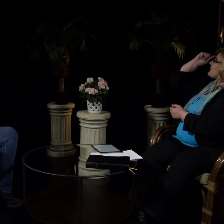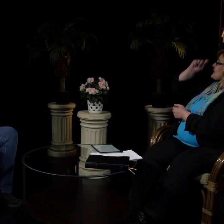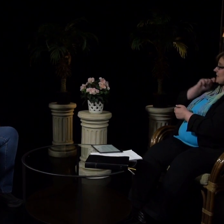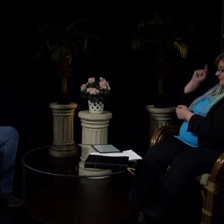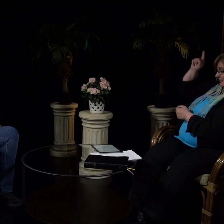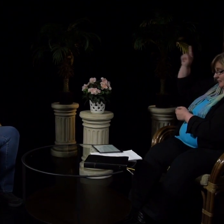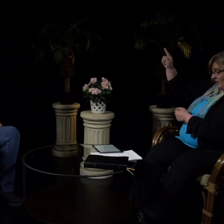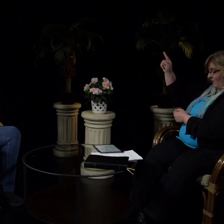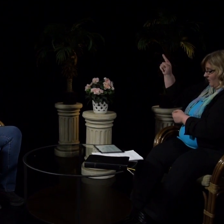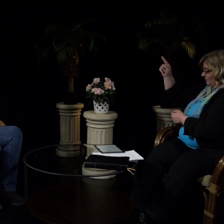häneltä anovat?